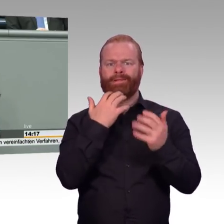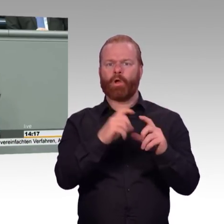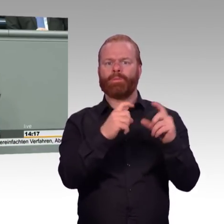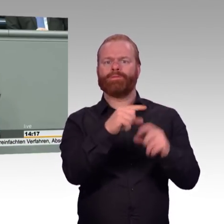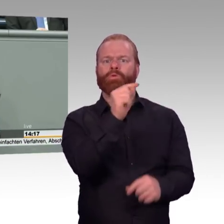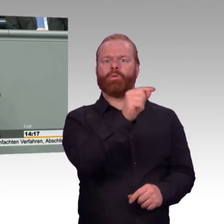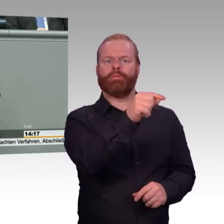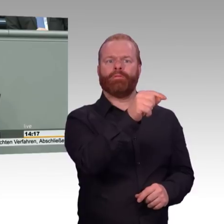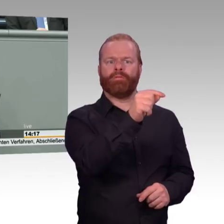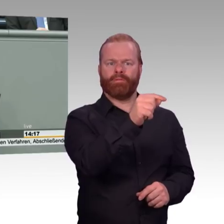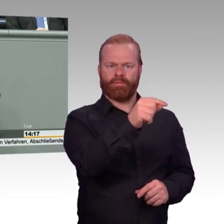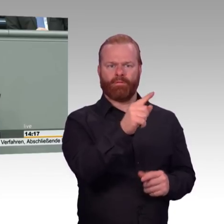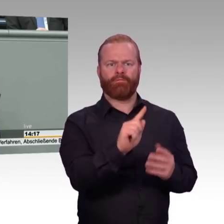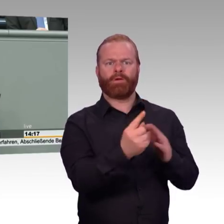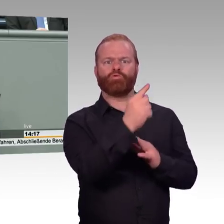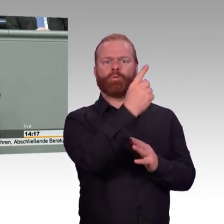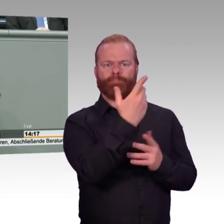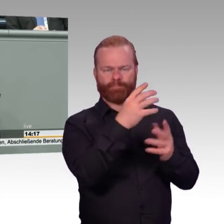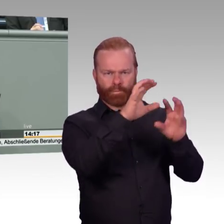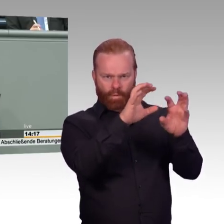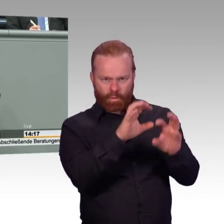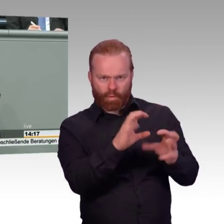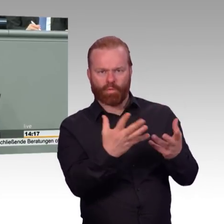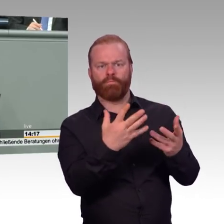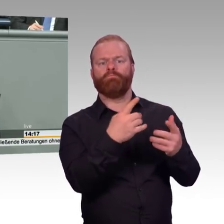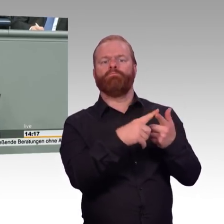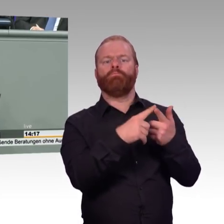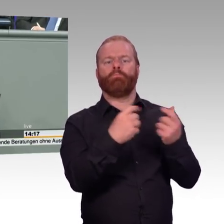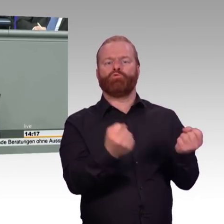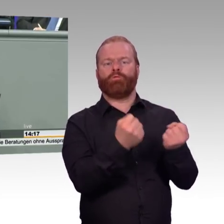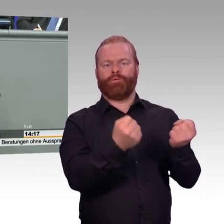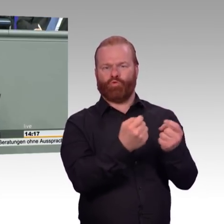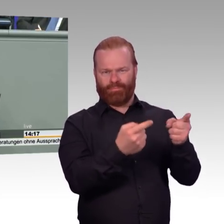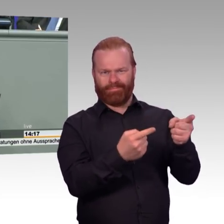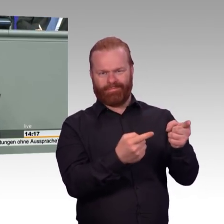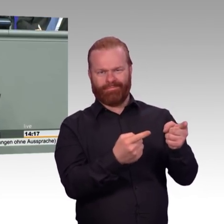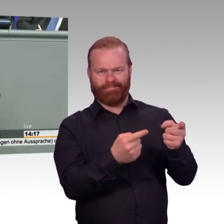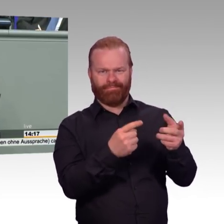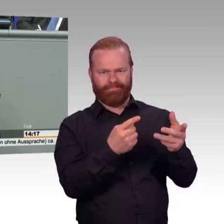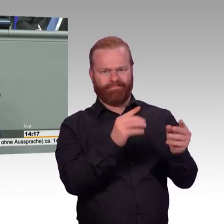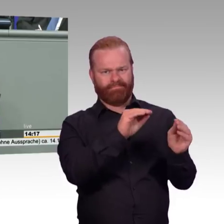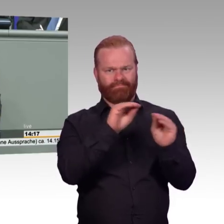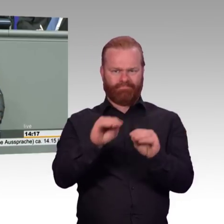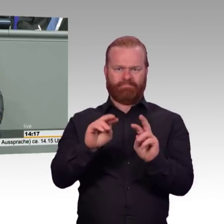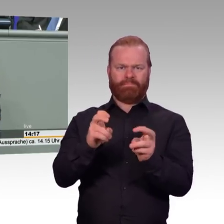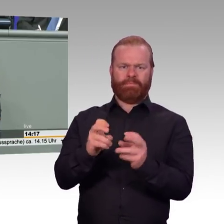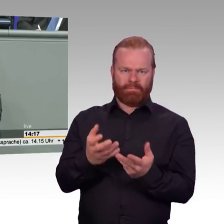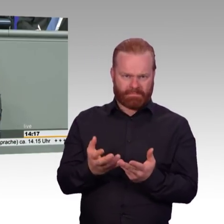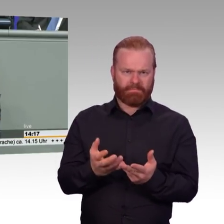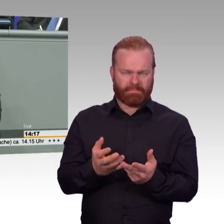Bericht mit dem Zitat aufgenommen im Gesetzentwurf von Ihnen nichts mit dem Prozess zu tun hätte, der hier die ganze Zeit schon